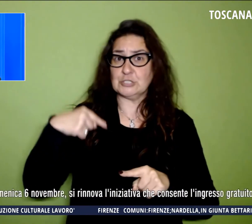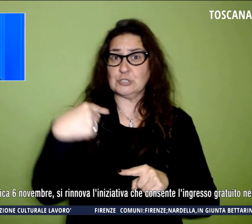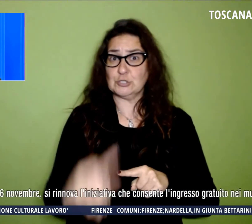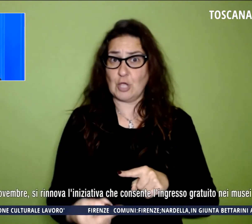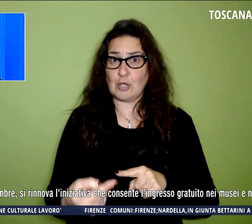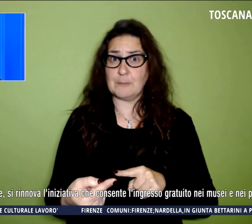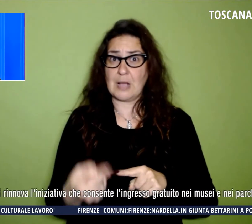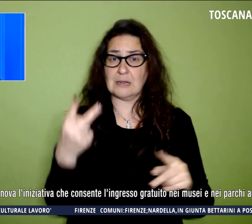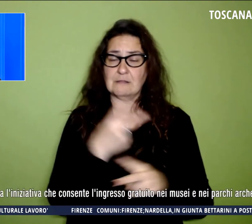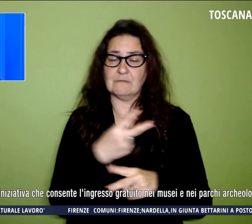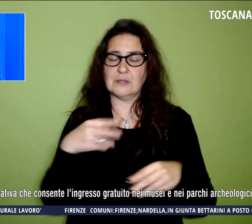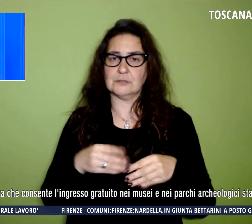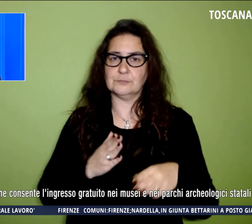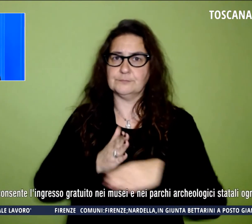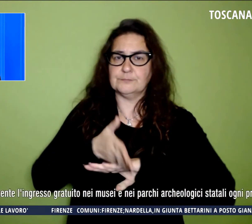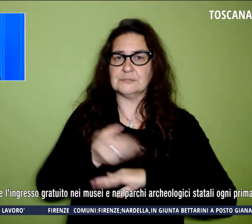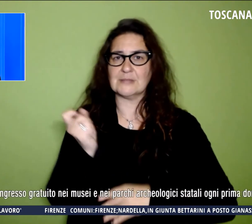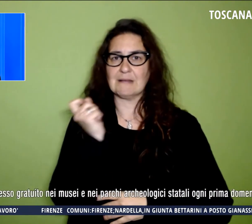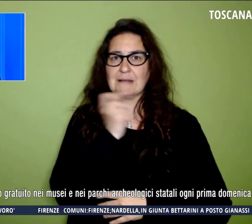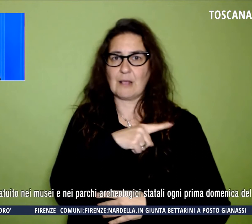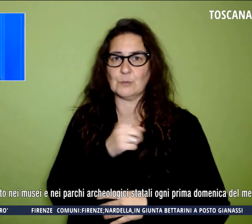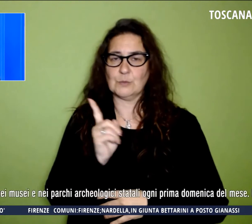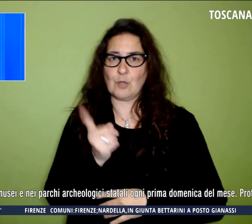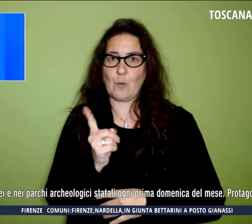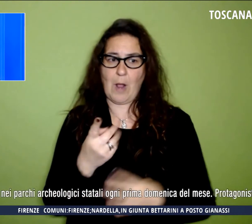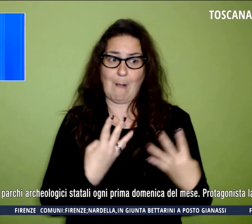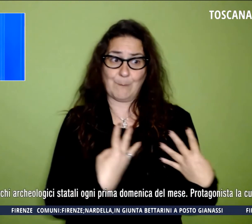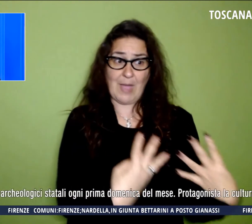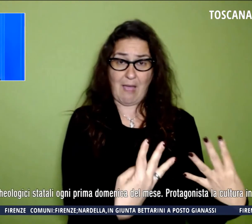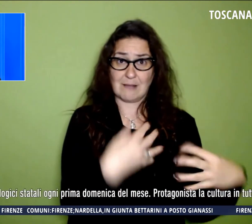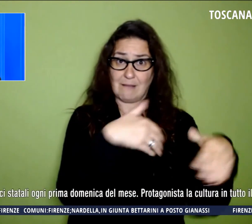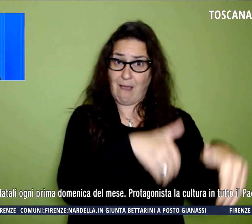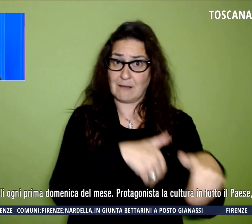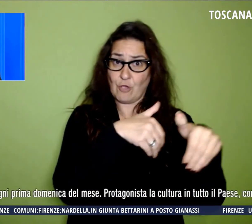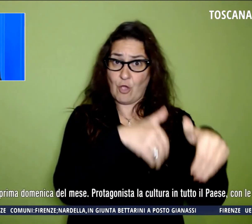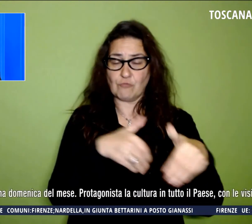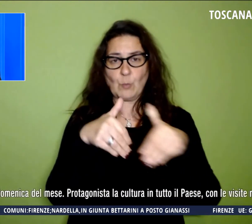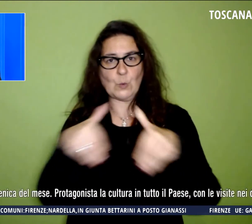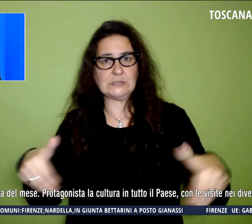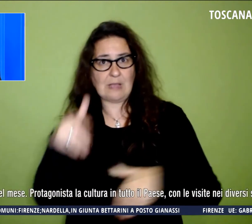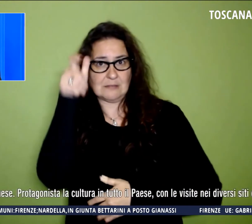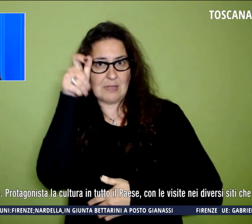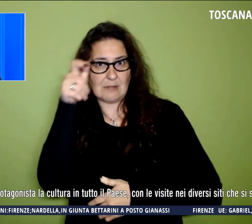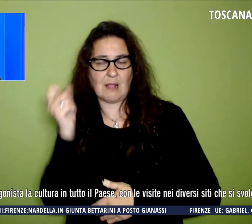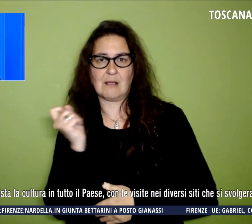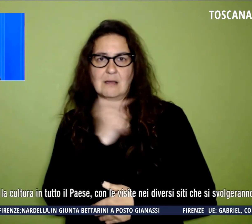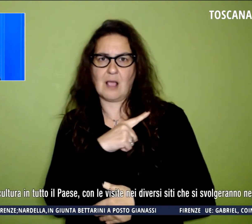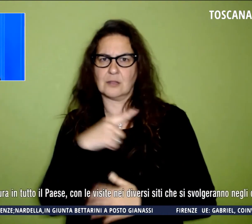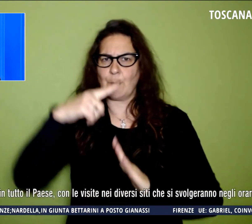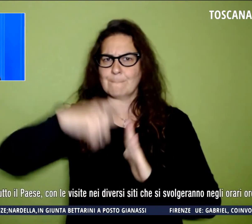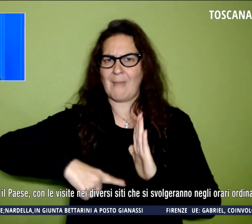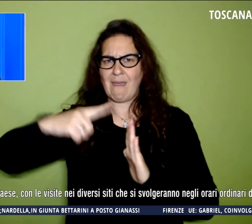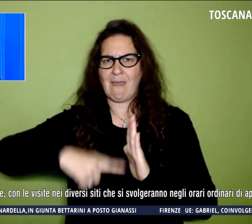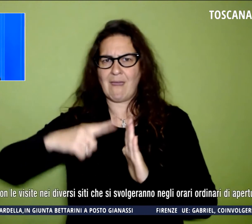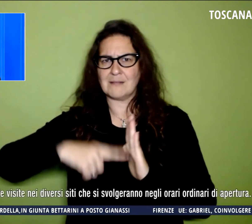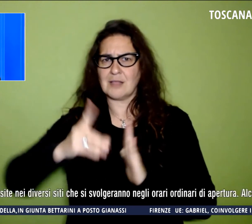gratuito nei musei e nei parchi archeologici statali ogni prima domenica del mese. Protagonista